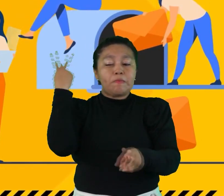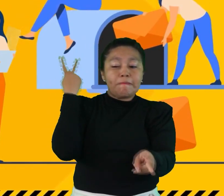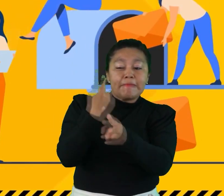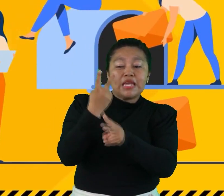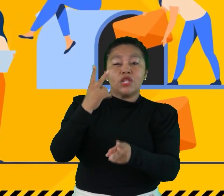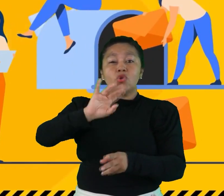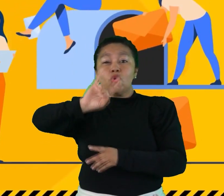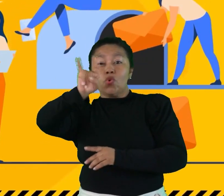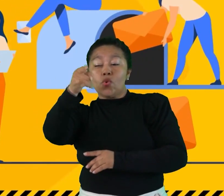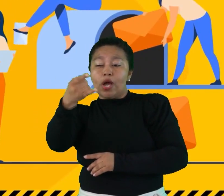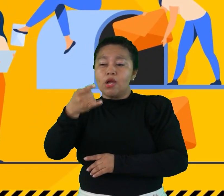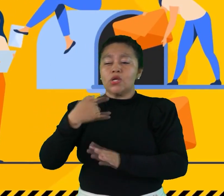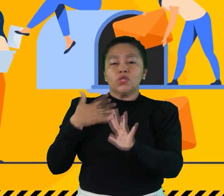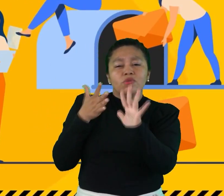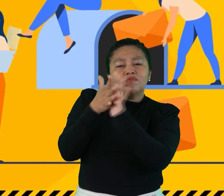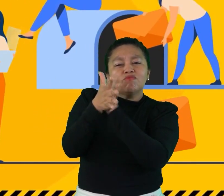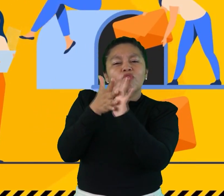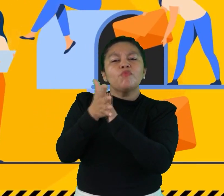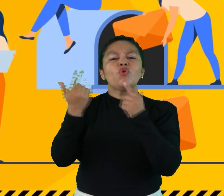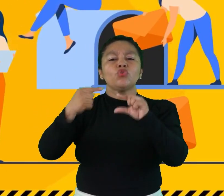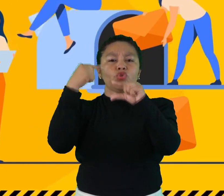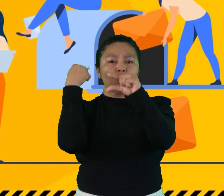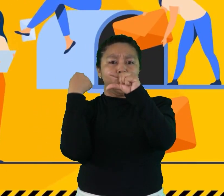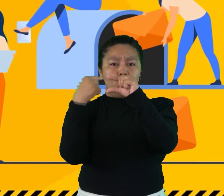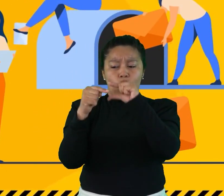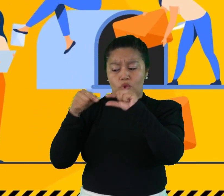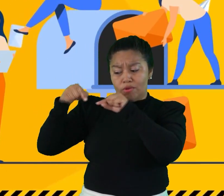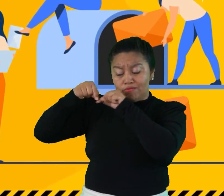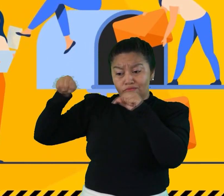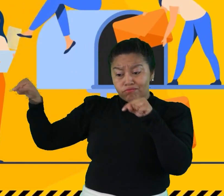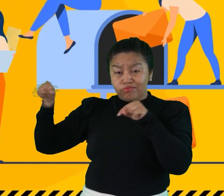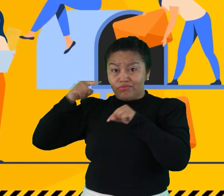condiciones inseguras al correo o